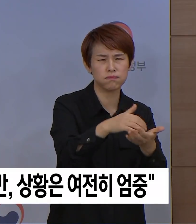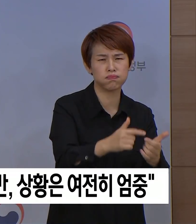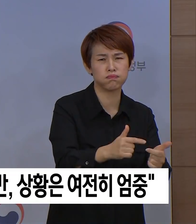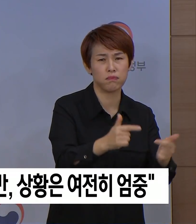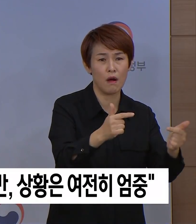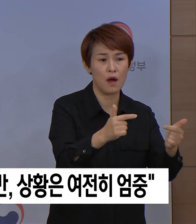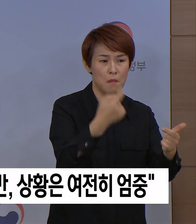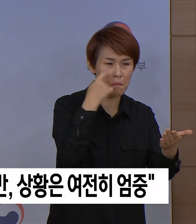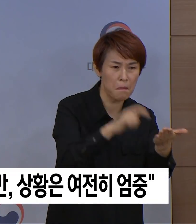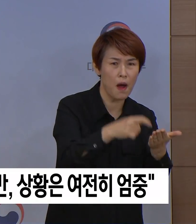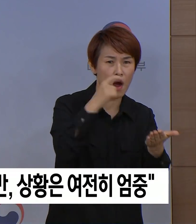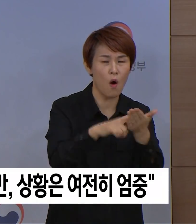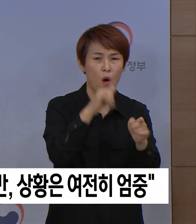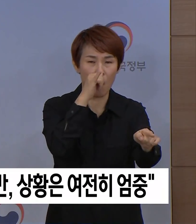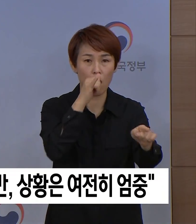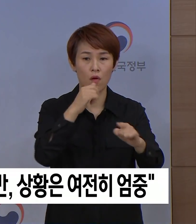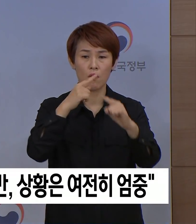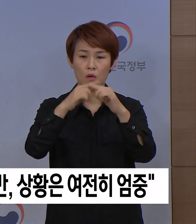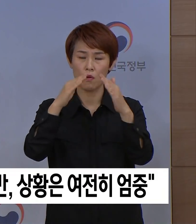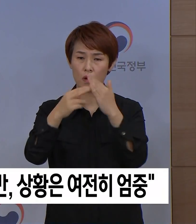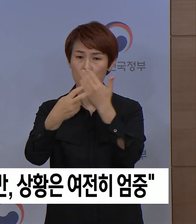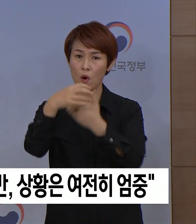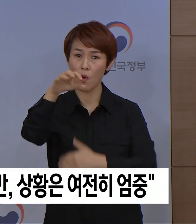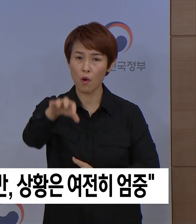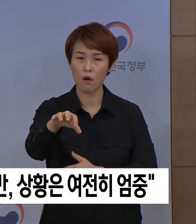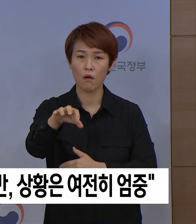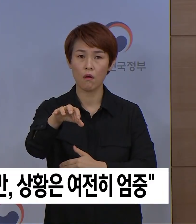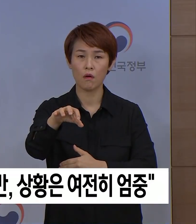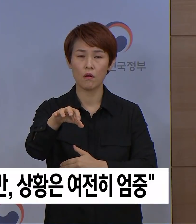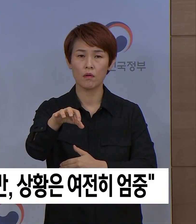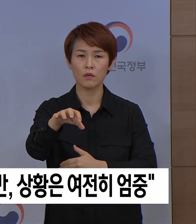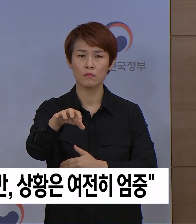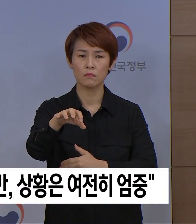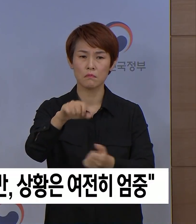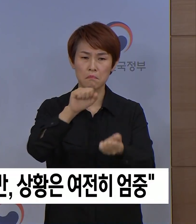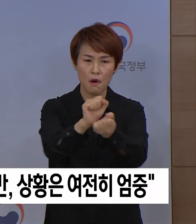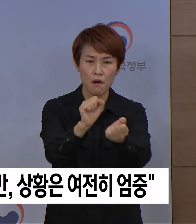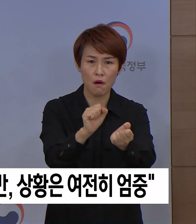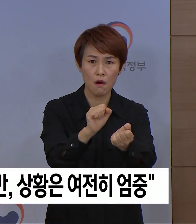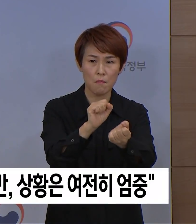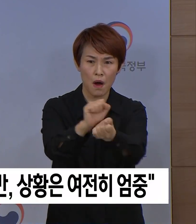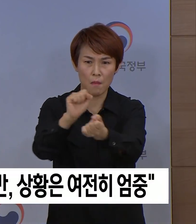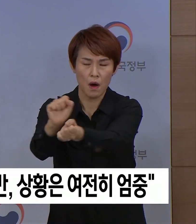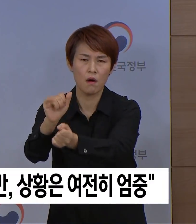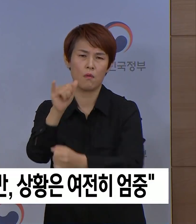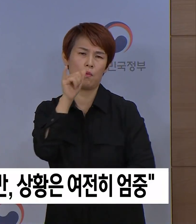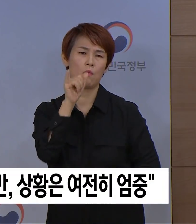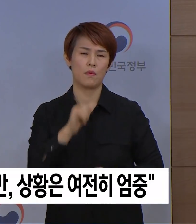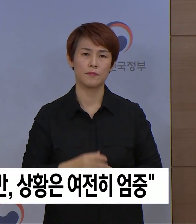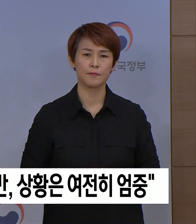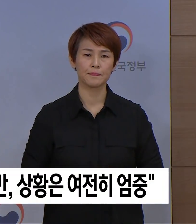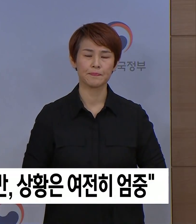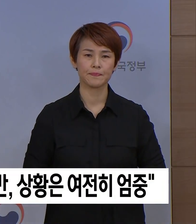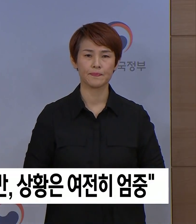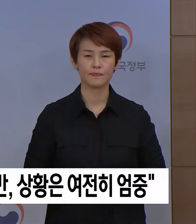있으며 교회, 병원 등을 중심으로 산발적인 집단 감염 사례도 계속 발생하고 있습니다.